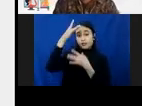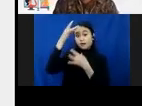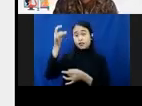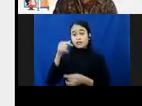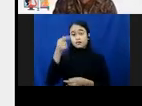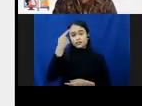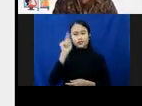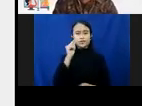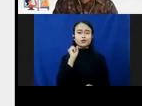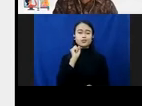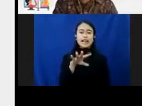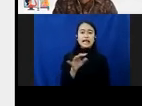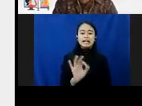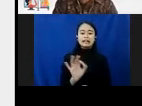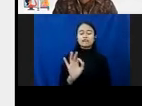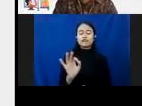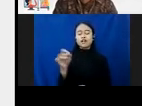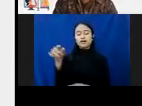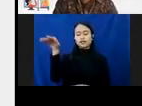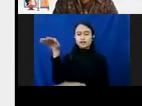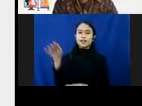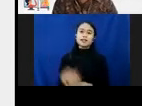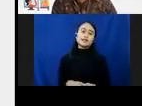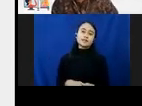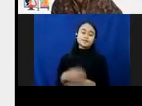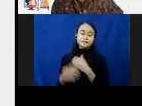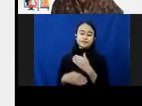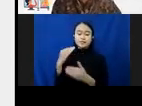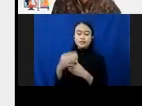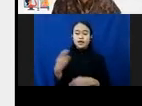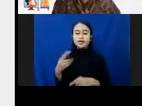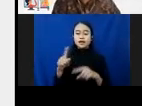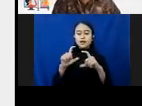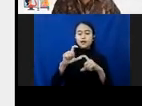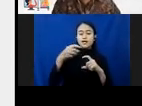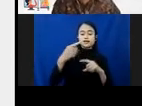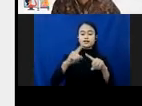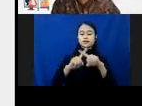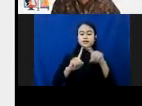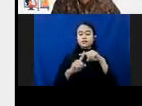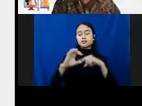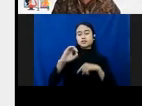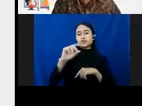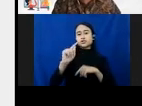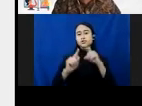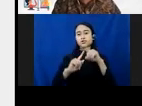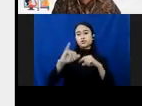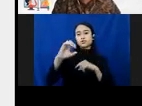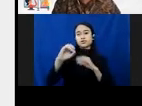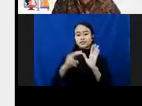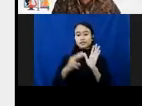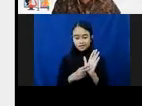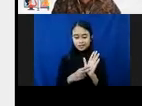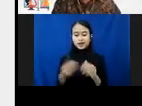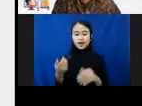Lalu ada sectorsion, ini pemahasan seksual, dan ada live training. Untuk lebih jelas, silakan nanti membaca buku itu. Saya tidak akan menjelaskan